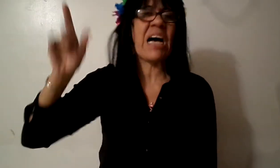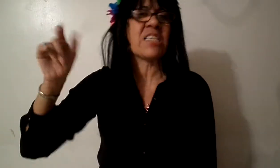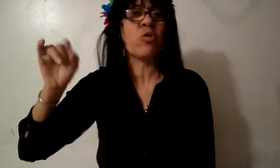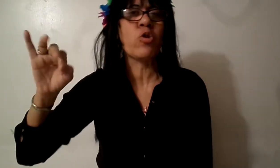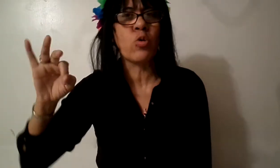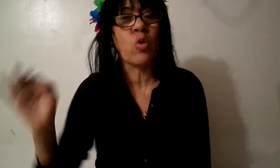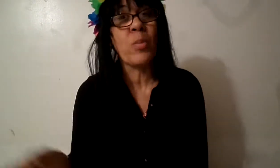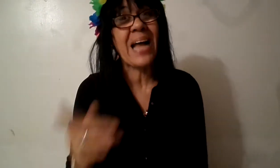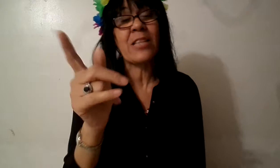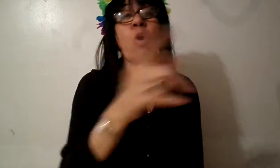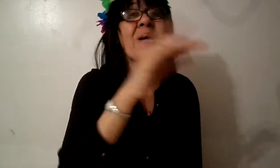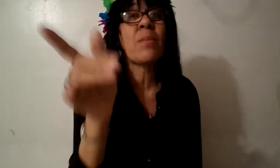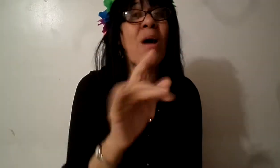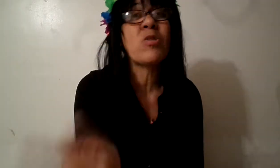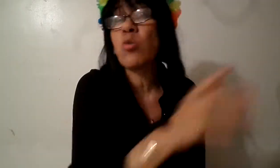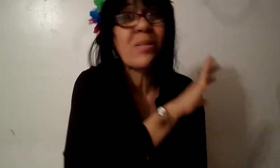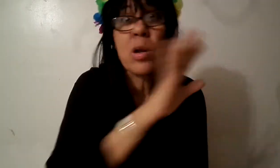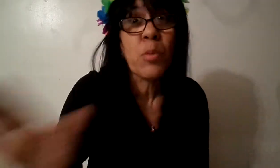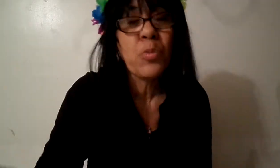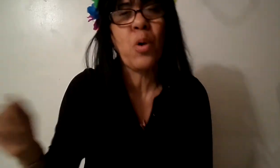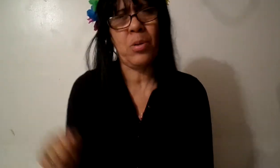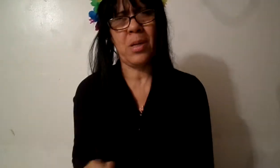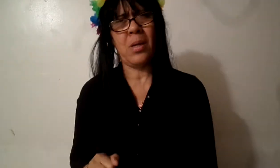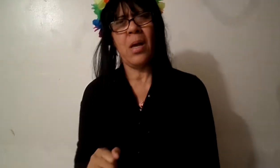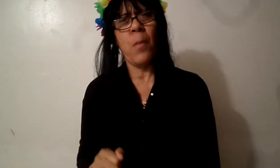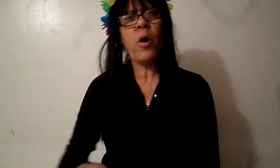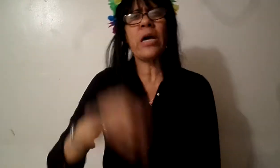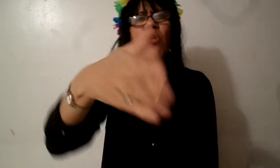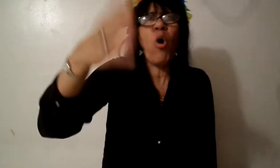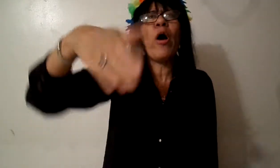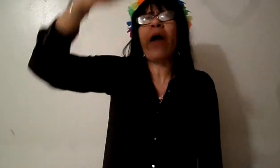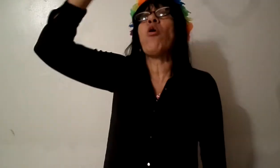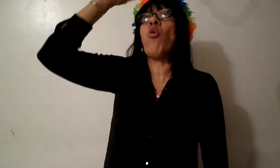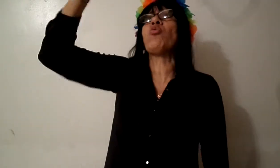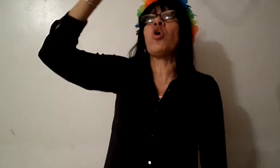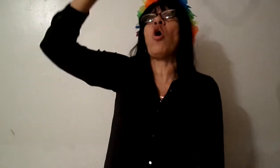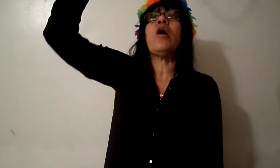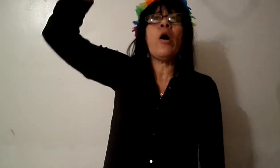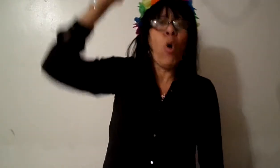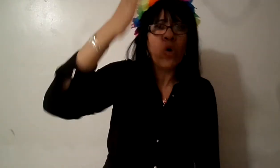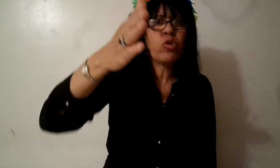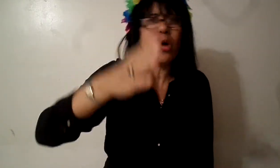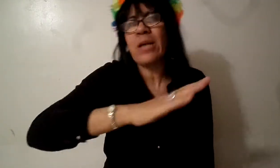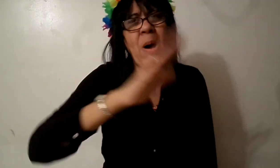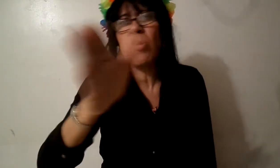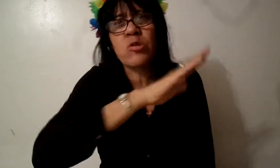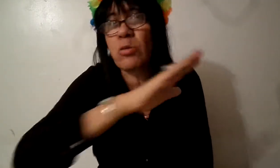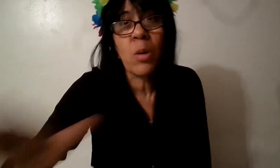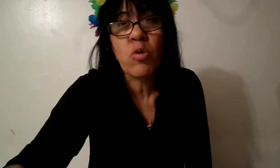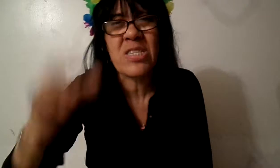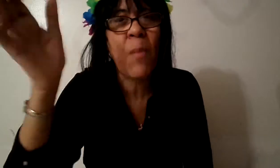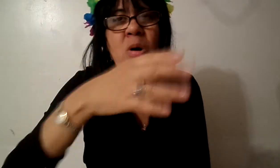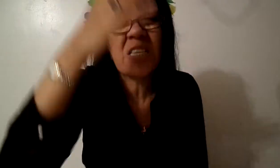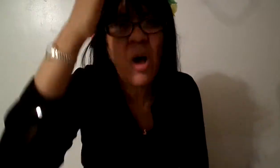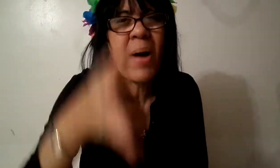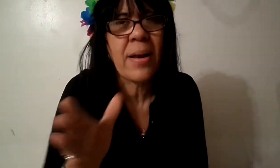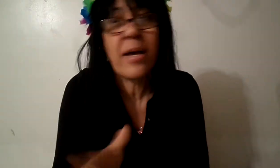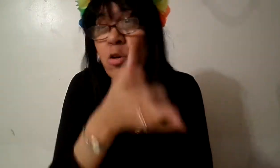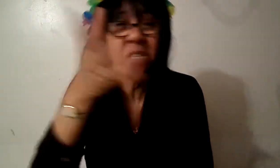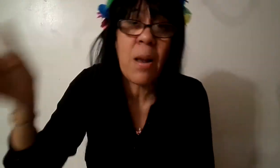haciendo en YouTube mira Dios va a llamar a juicio a todo el mundo porque Dios es un Dios justo y llama a juicio a todo el mundo sean buenas sean mal lo dice la